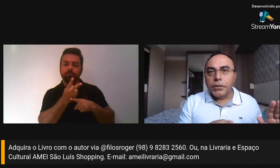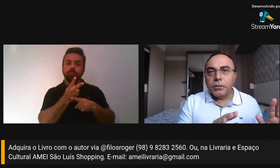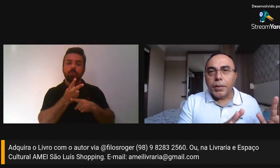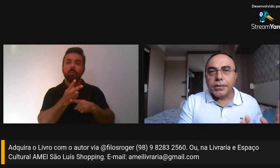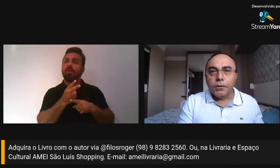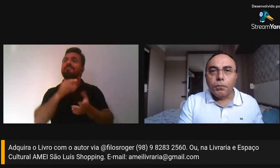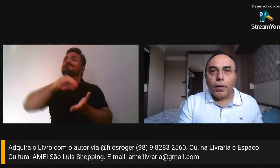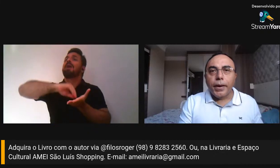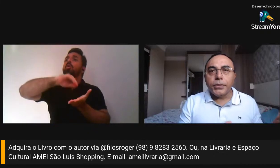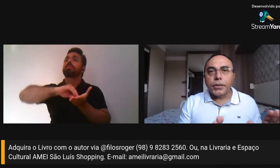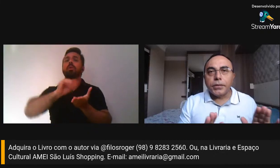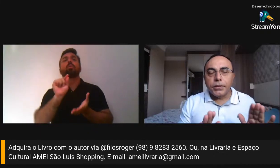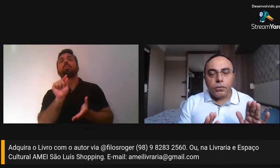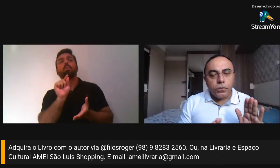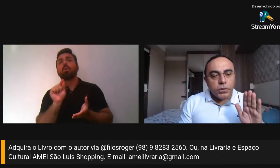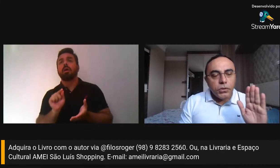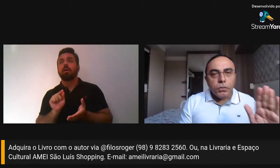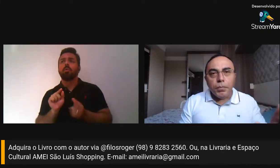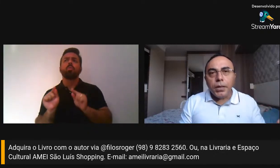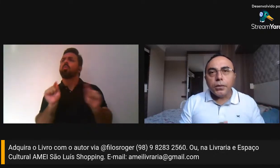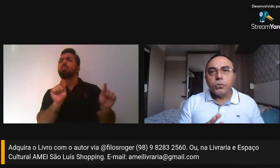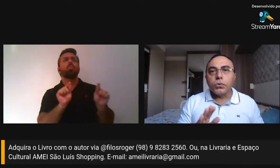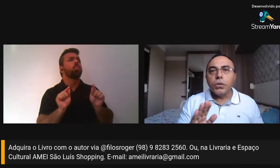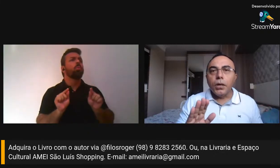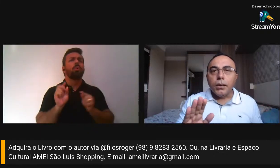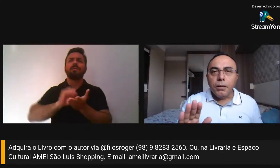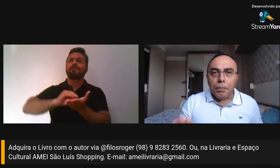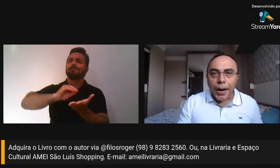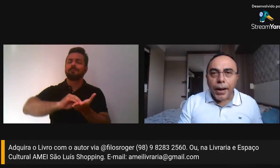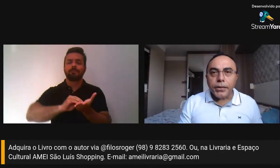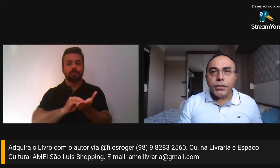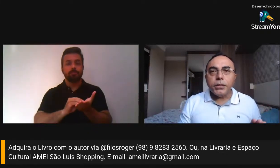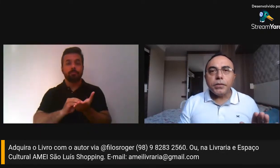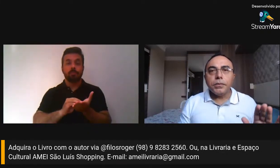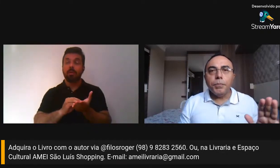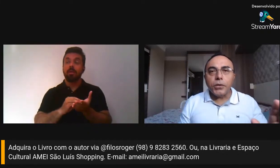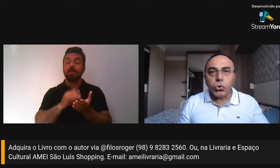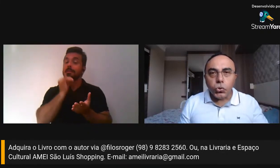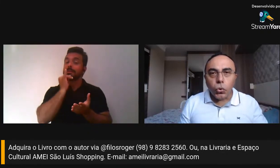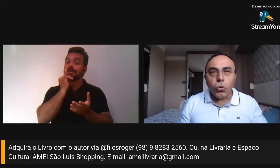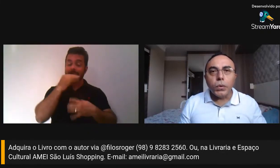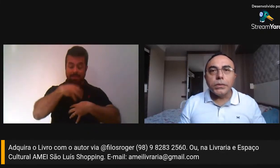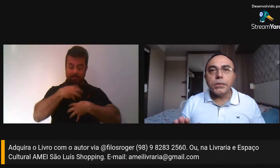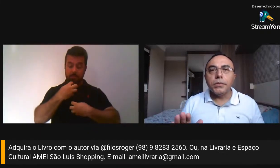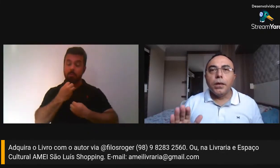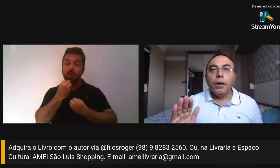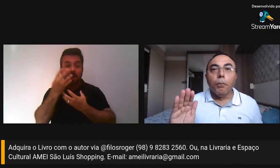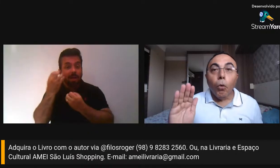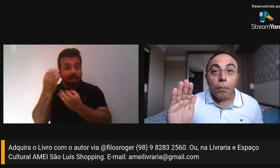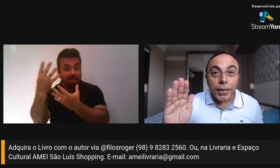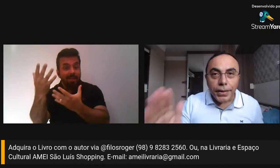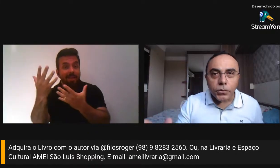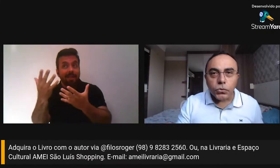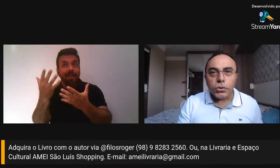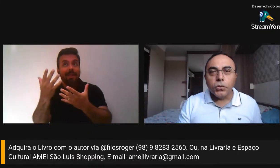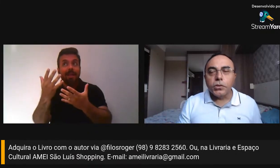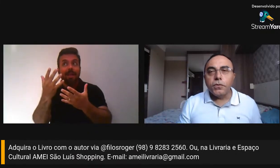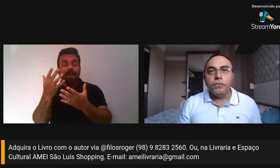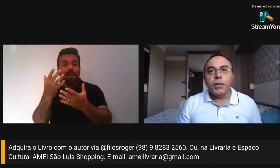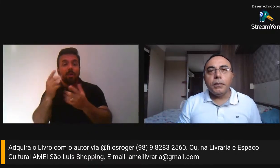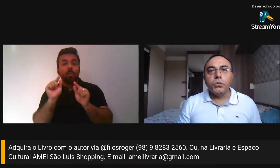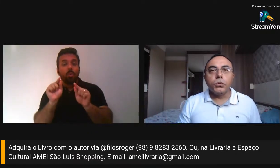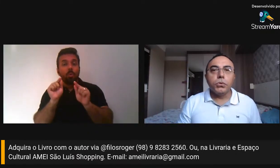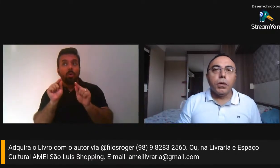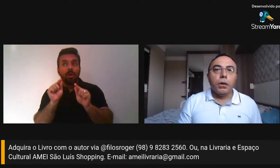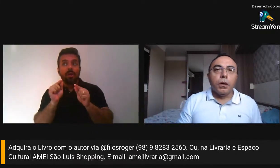forma de expressão poética são sentimentos, imagens, pessoas, momentos que